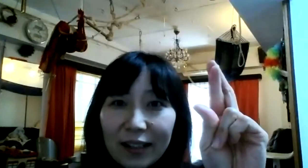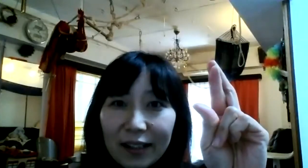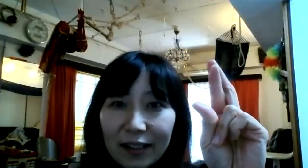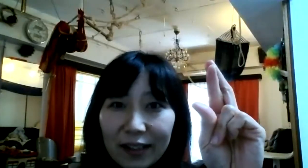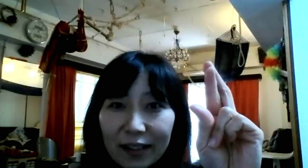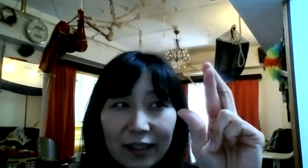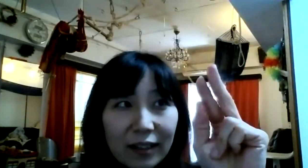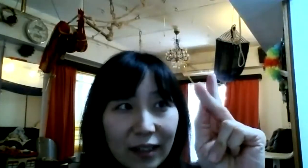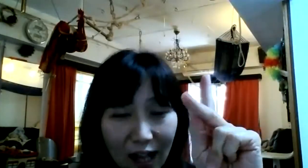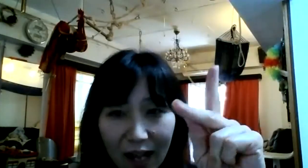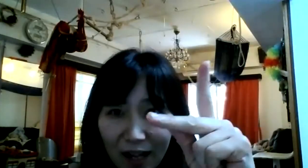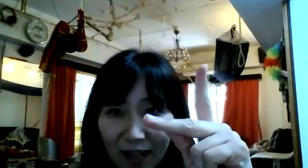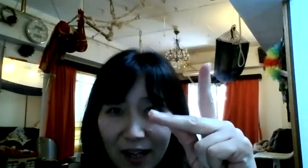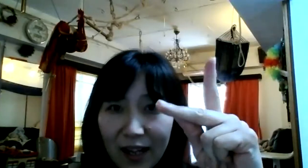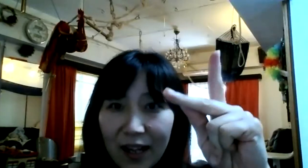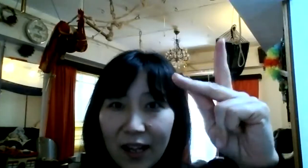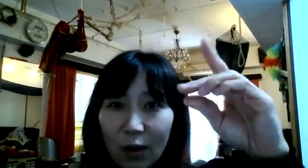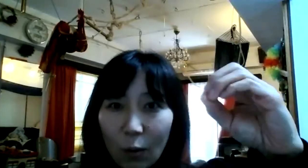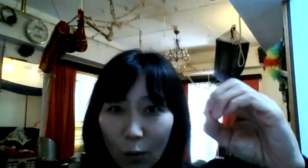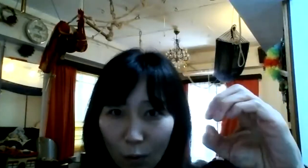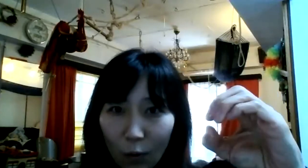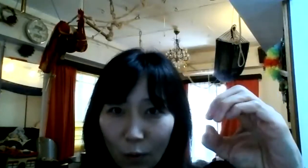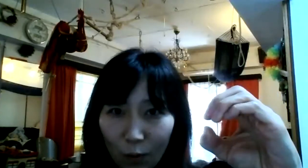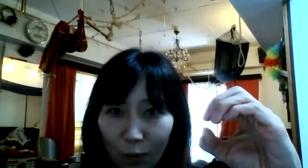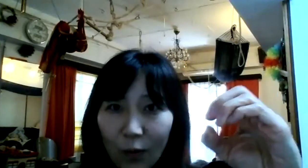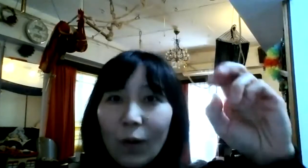か、お、お、